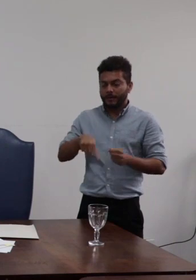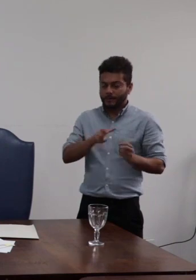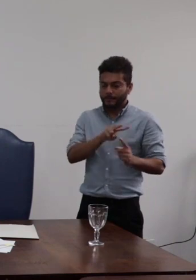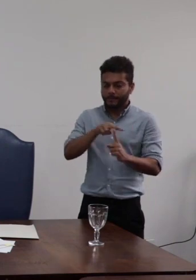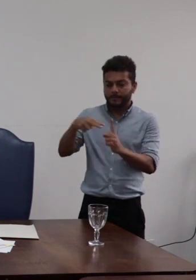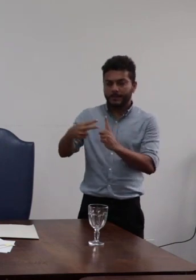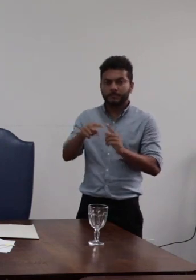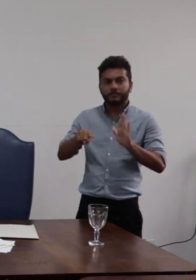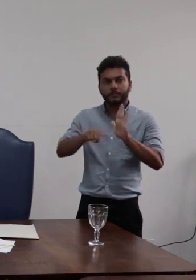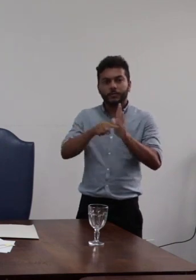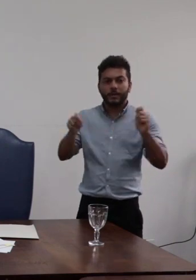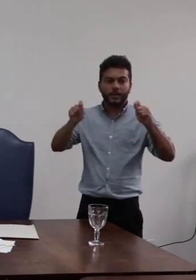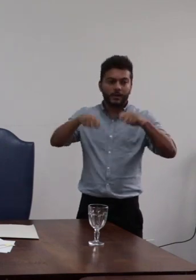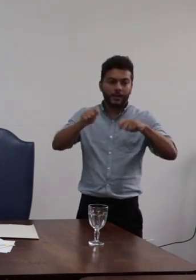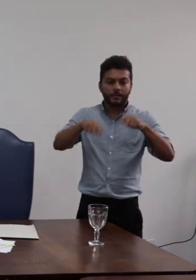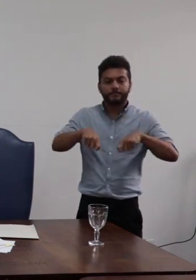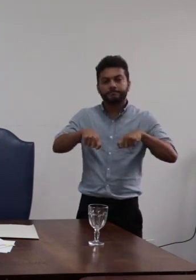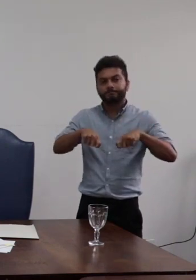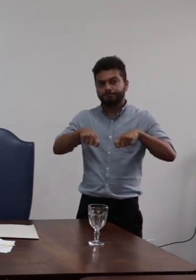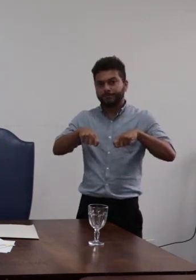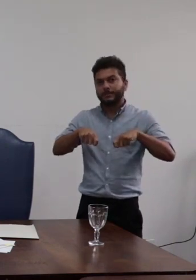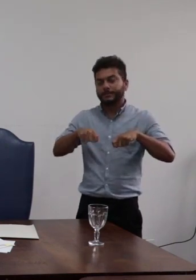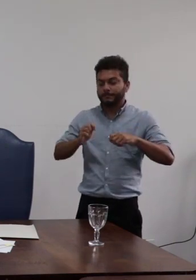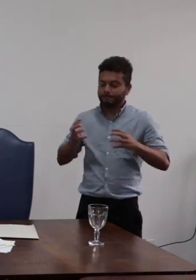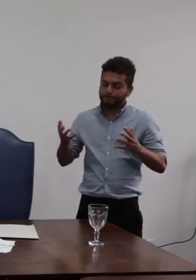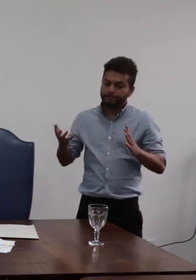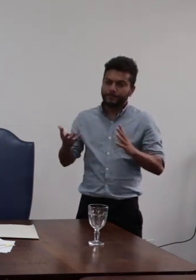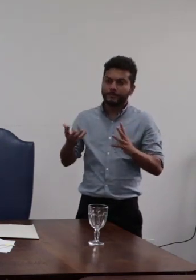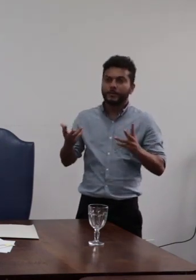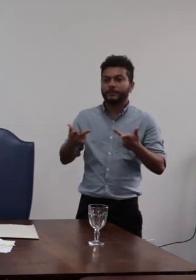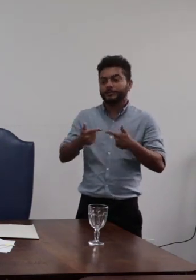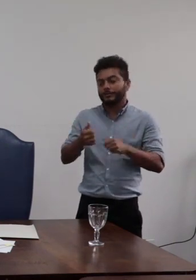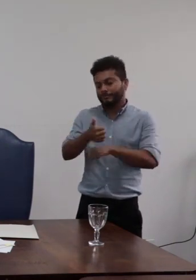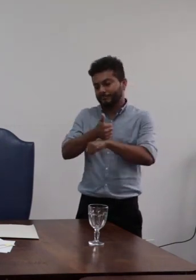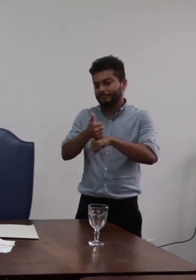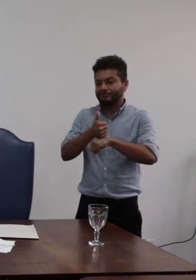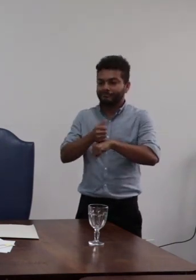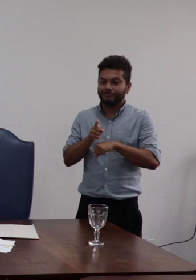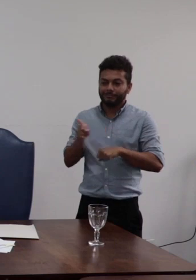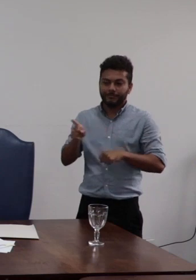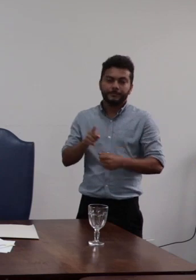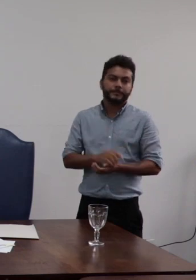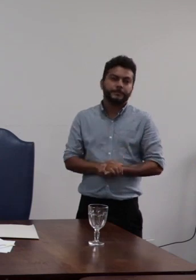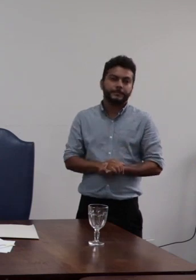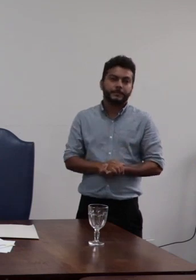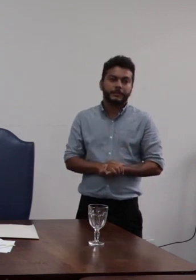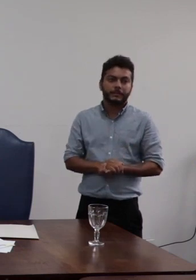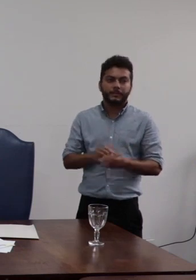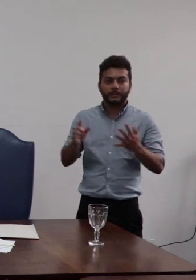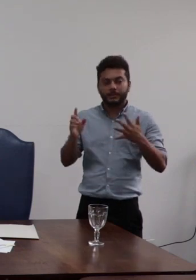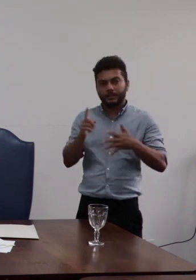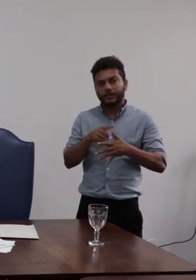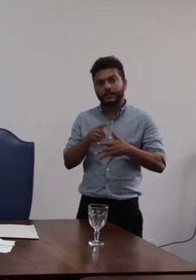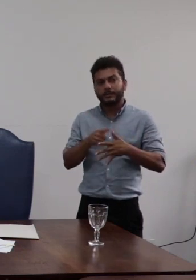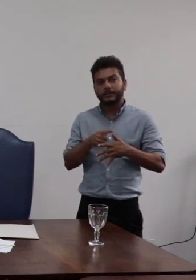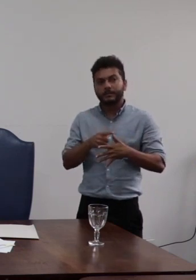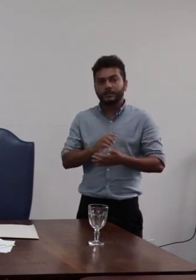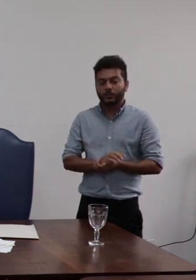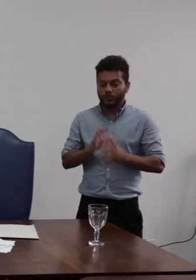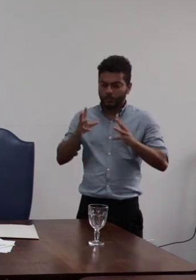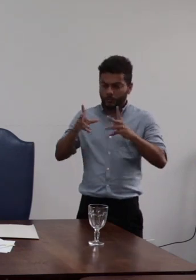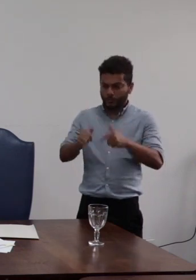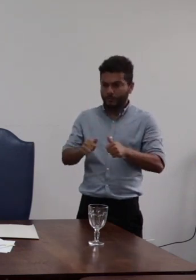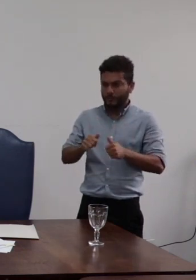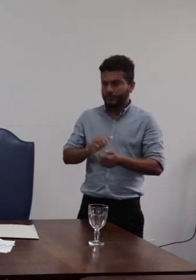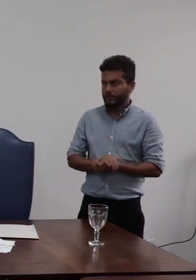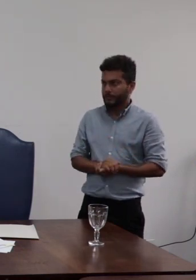capacidade profissional da servidora quinto considerando também que o teor das mensagens